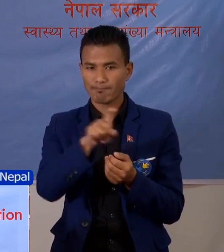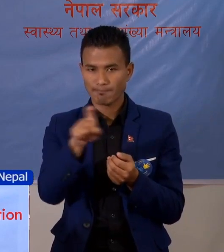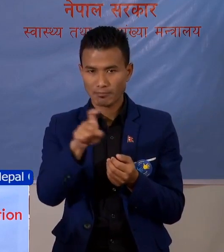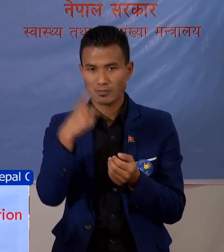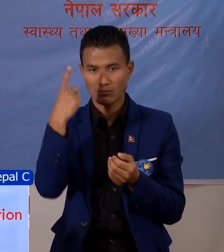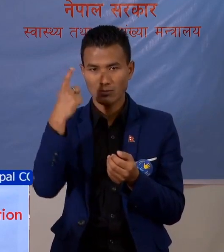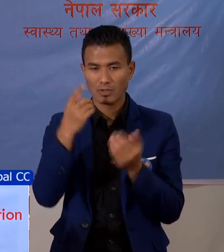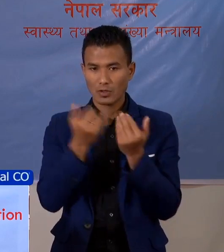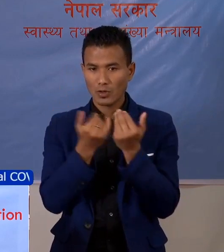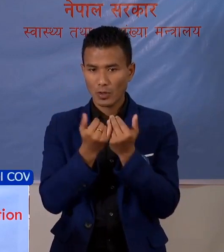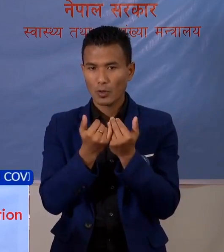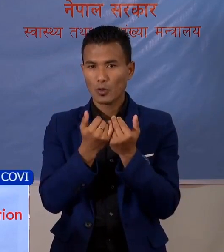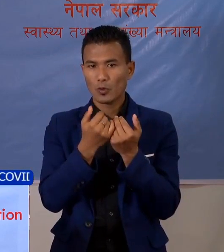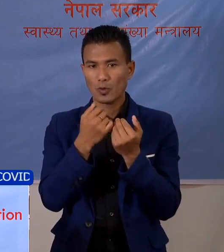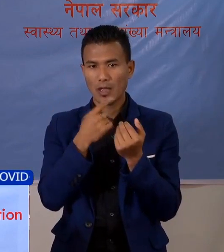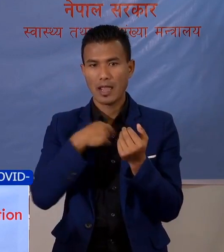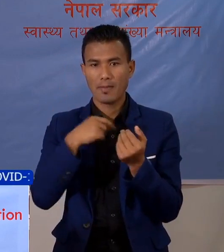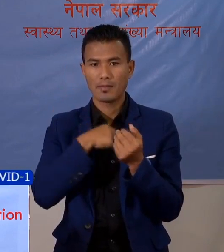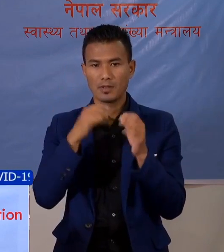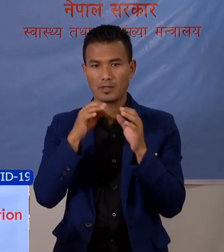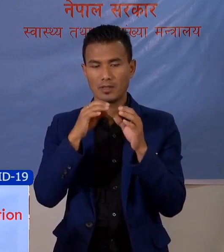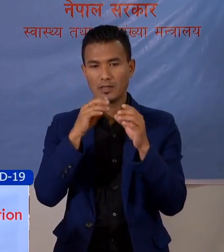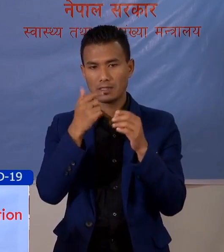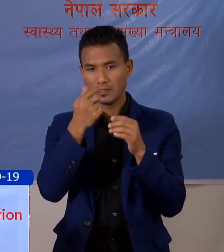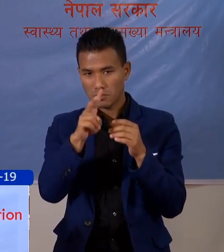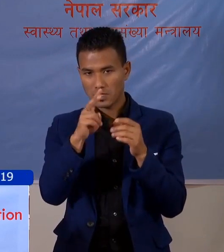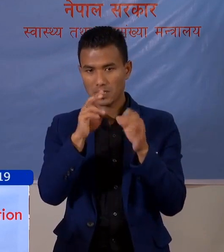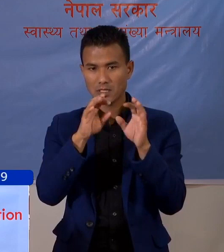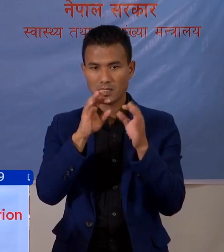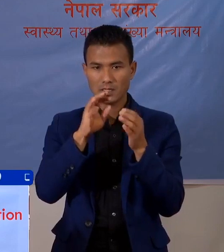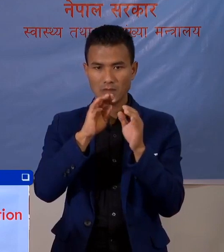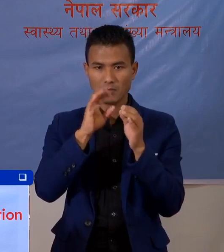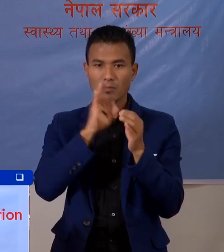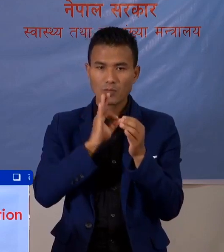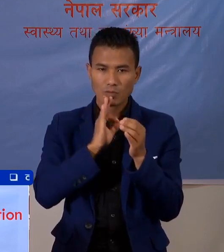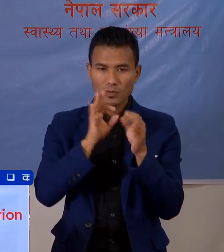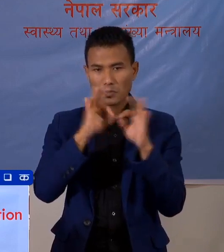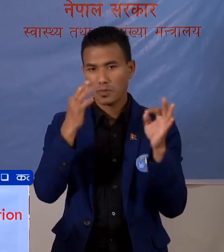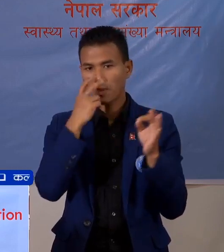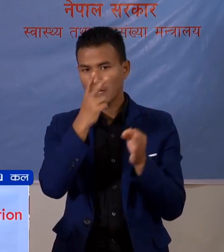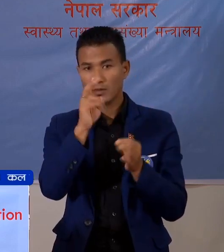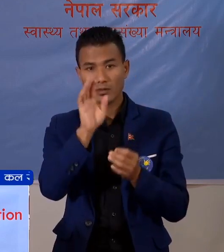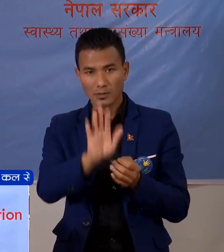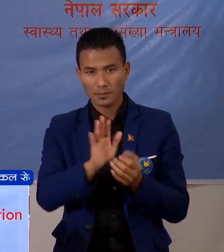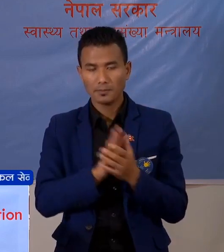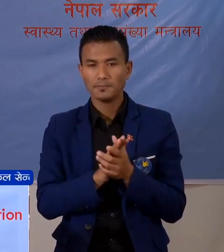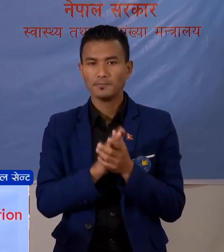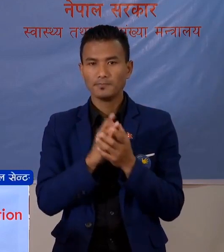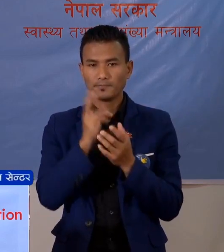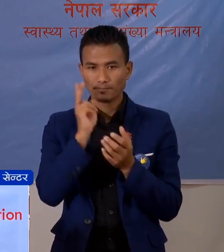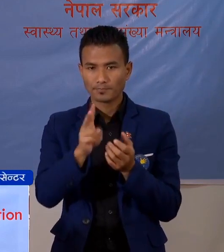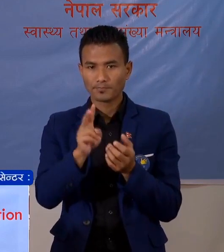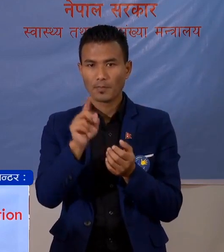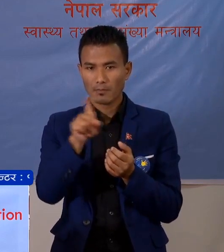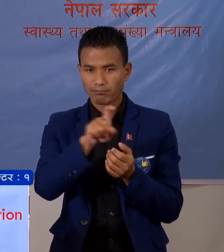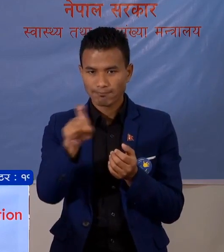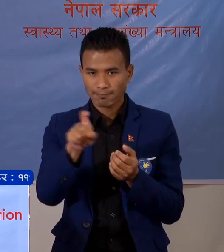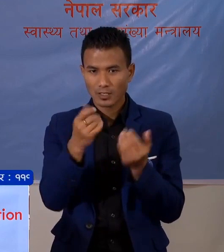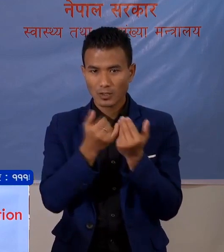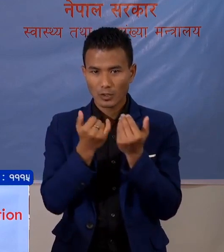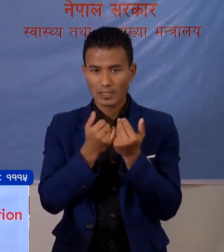छरेको द्रिश्चे पनी संचार माध्देम रसामाजिक संजाल मा आयका छनु एसरी छरी ने